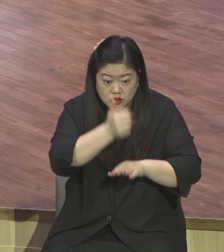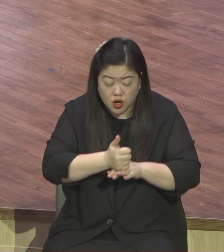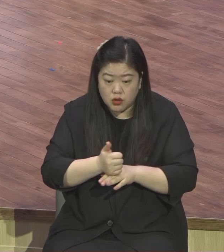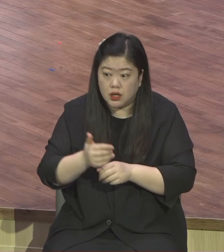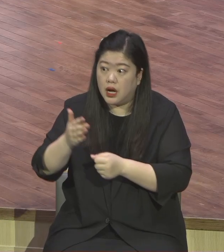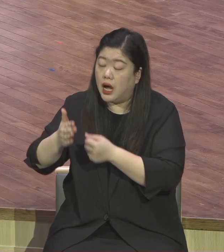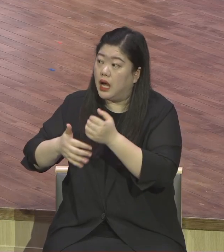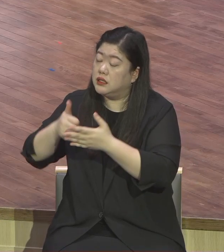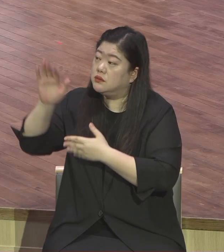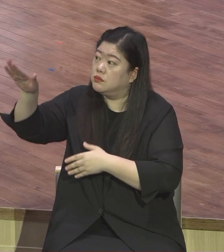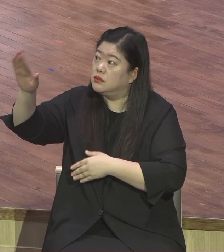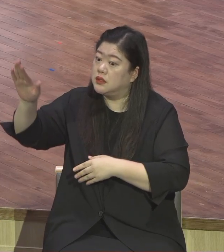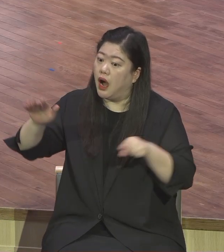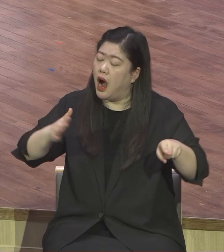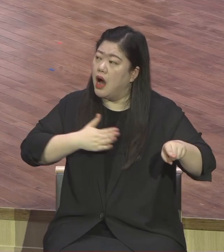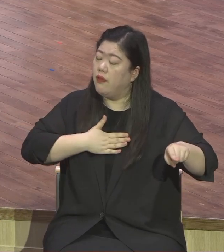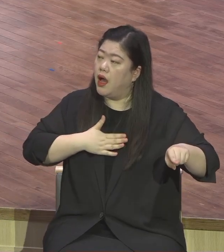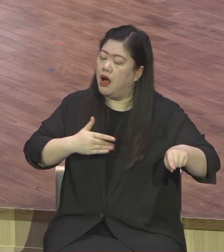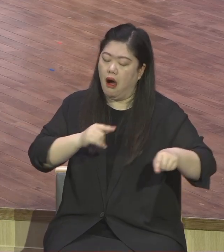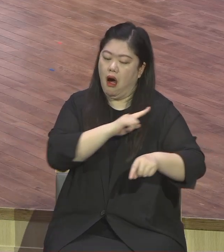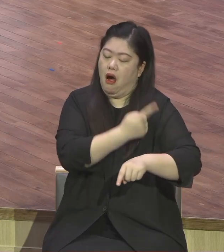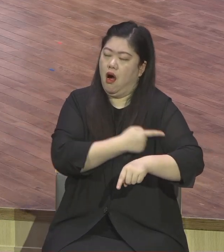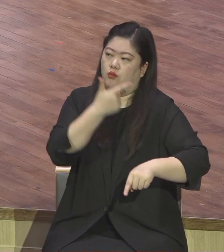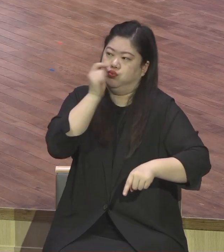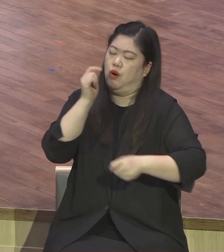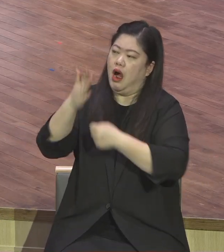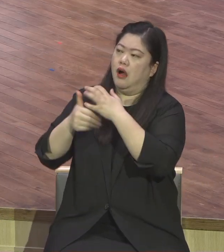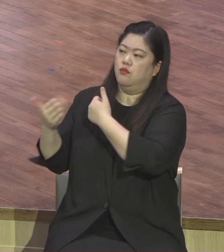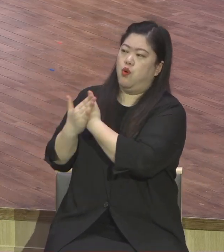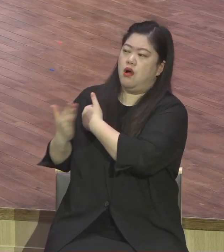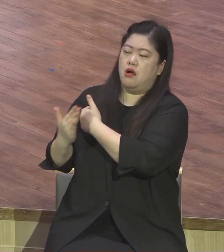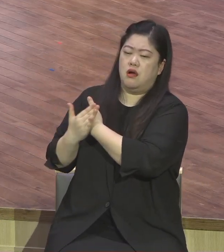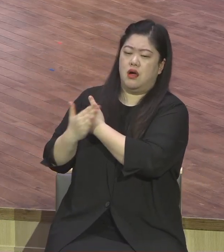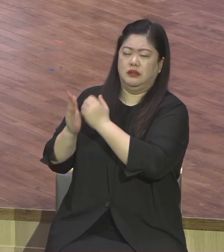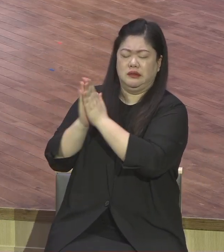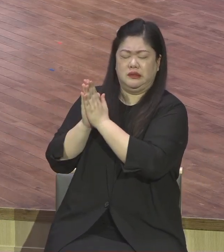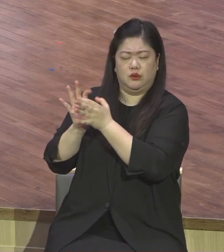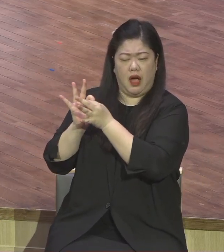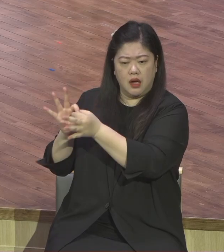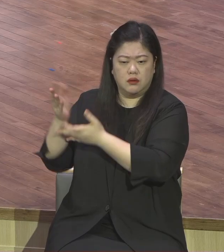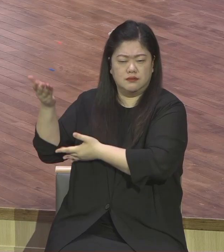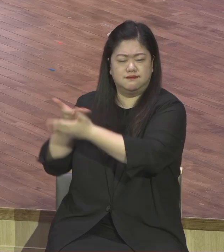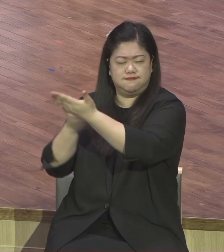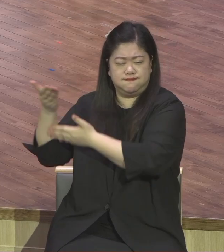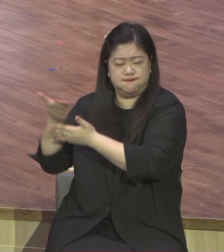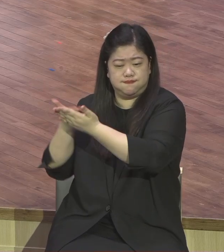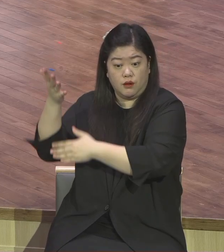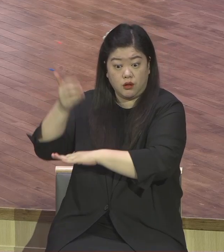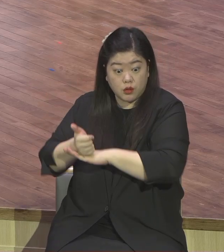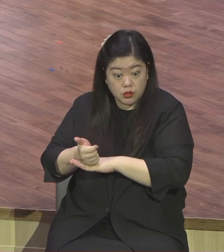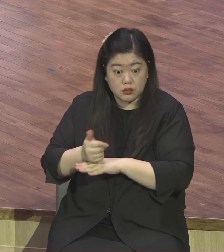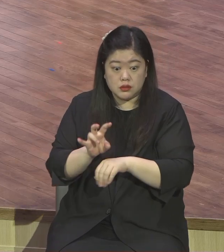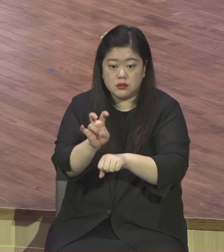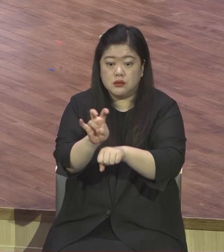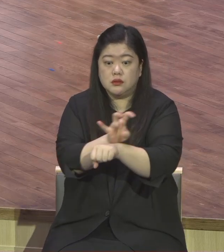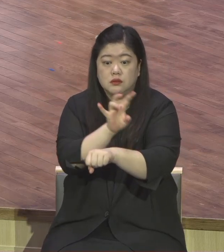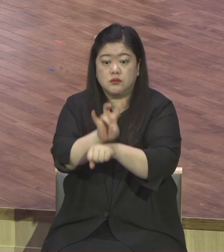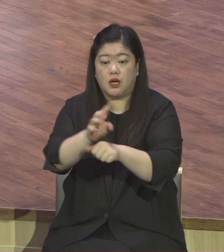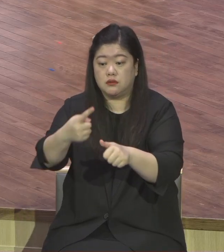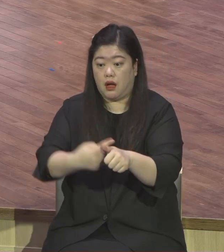뛰어넘지요 나의 수준을 뛰어넘지요 내 환경을 뛰어넘어 뛰어넘어요 그거는 내가 할 수